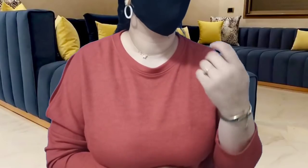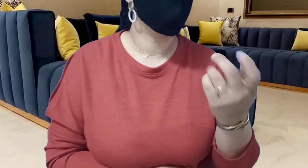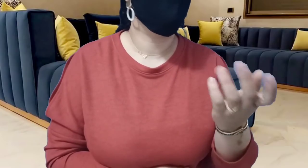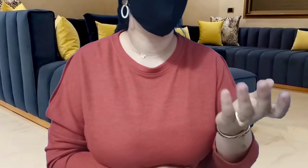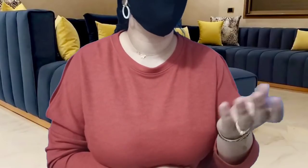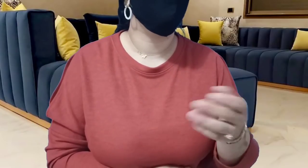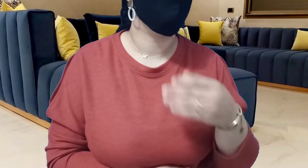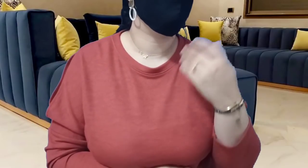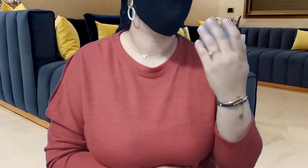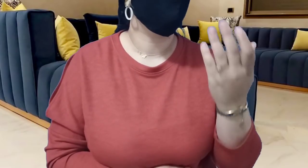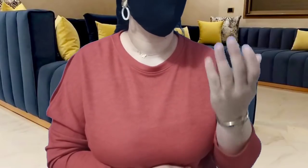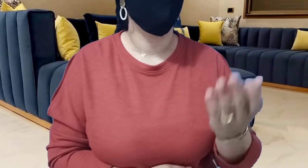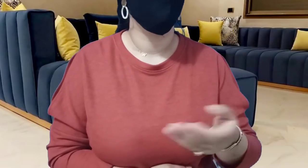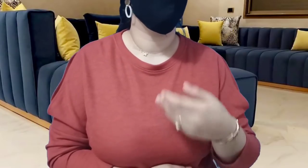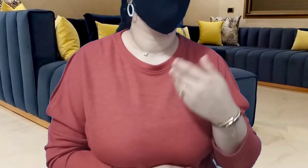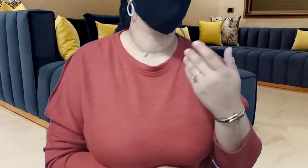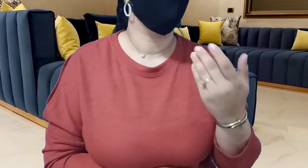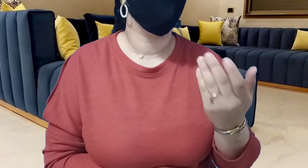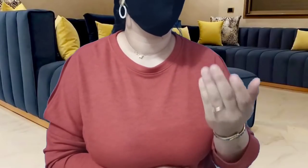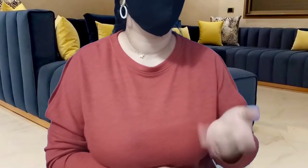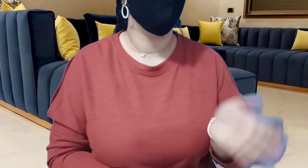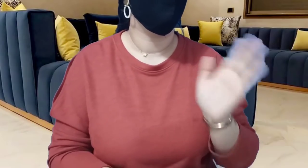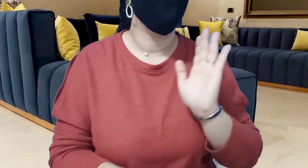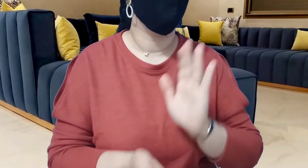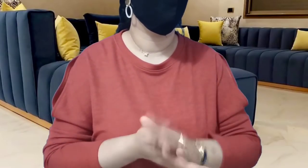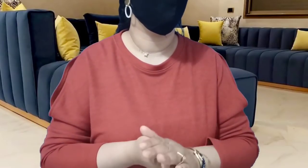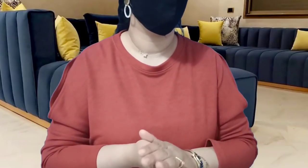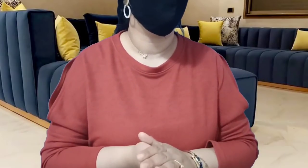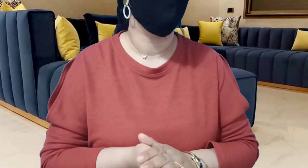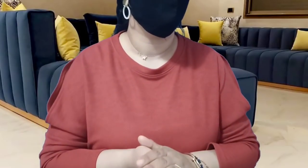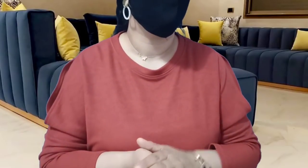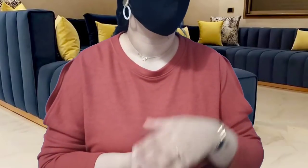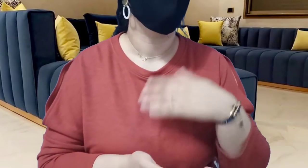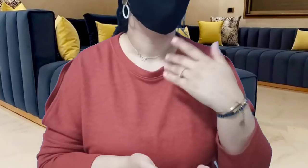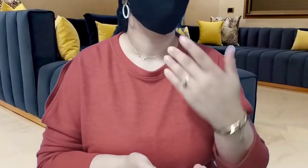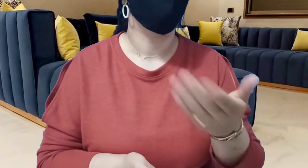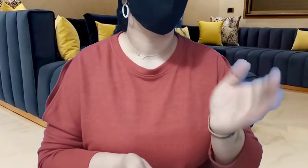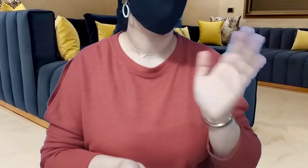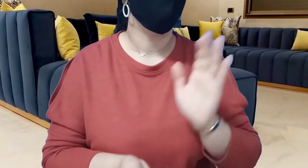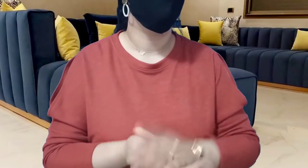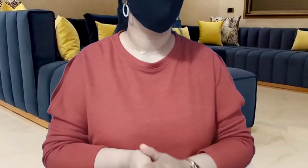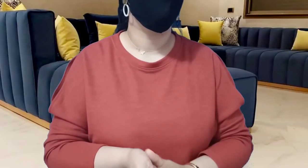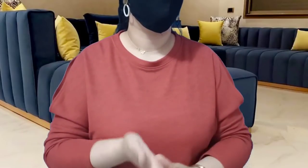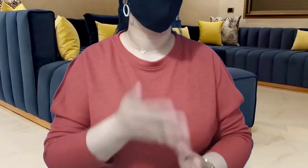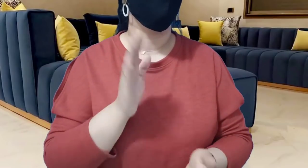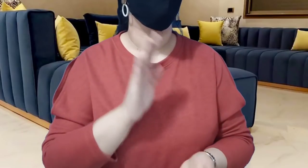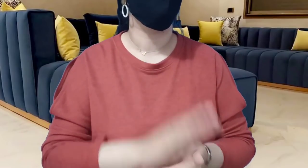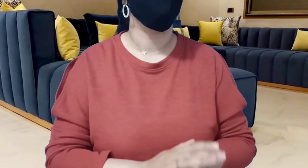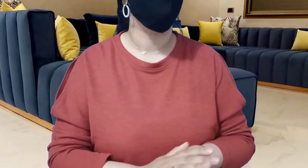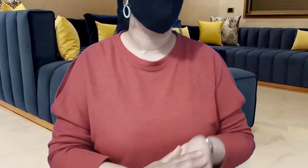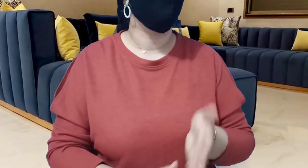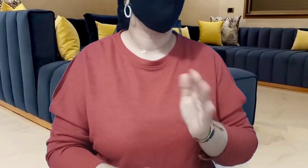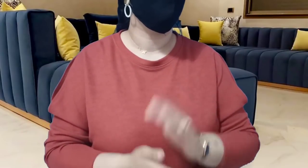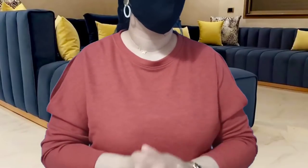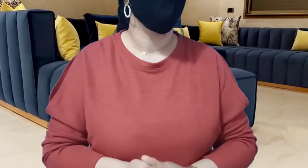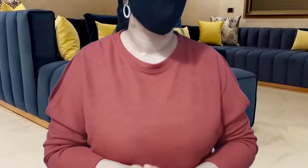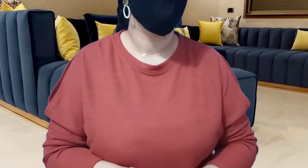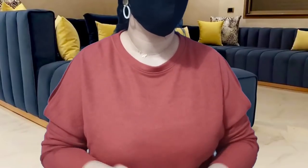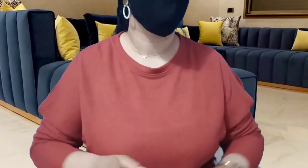اللي تسع سنين وهو متعوم براعه معاها في دارها ما يفكر لفكرة لضولة ما كل شيء